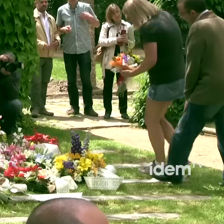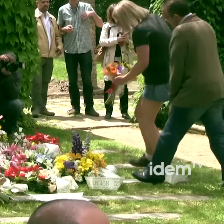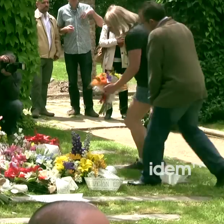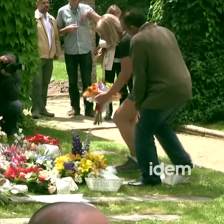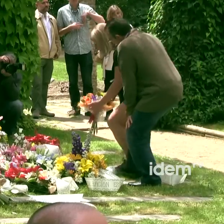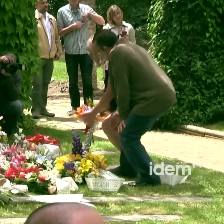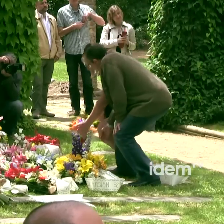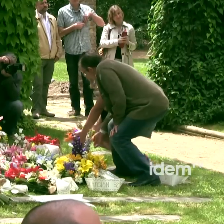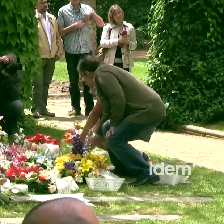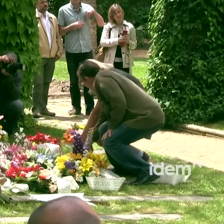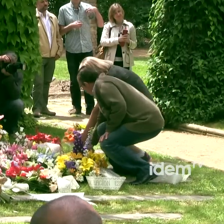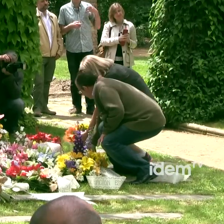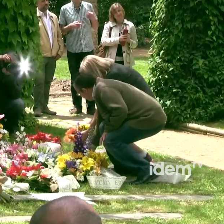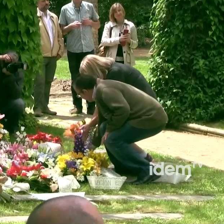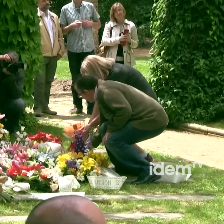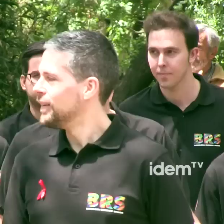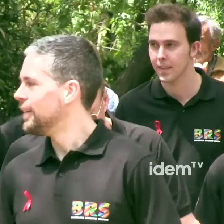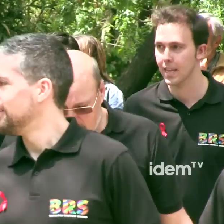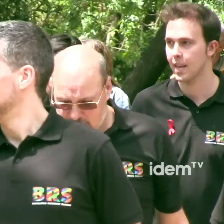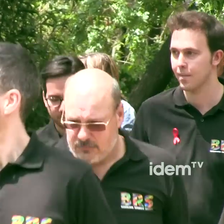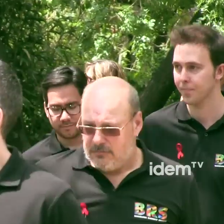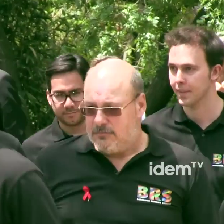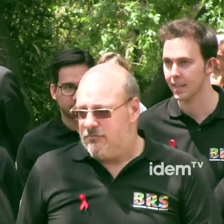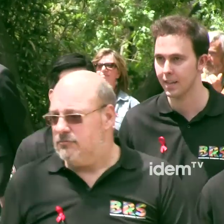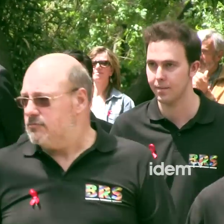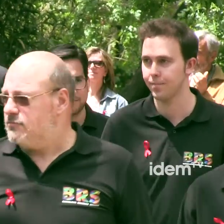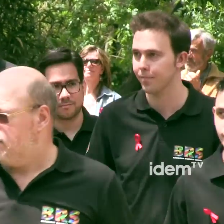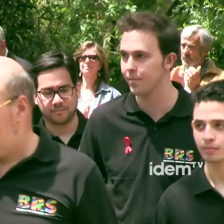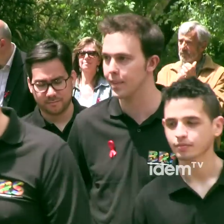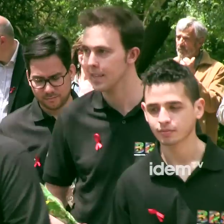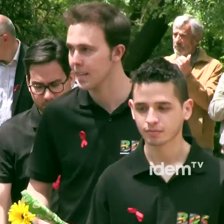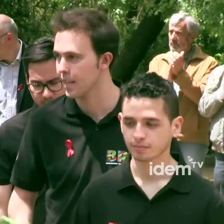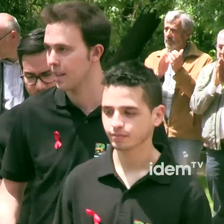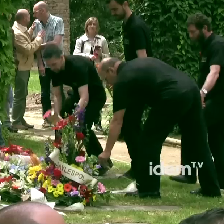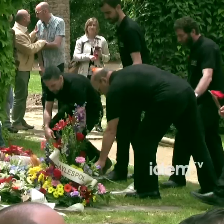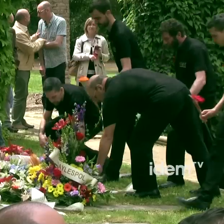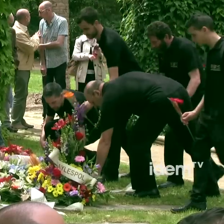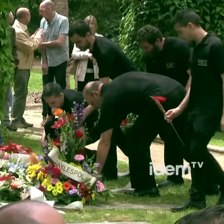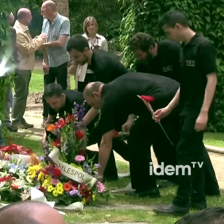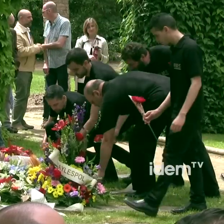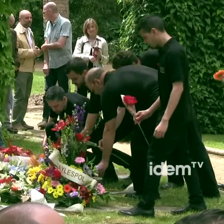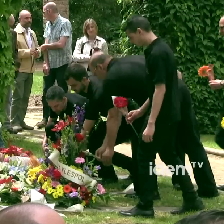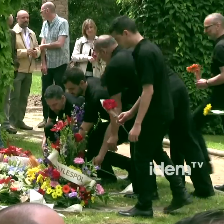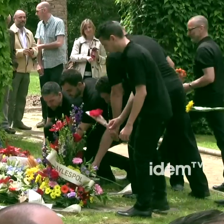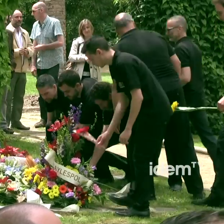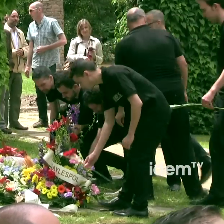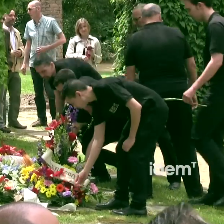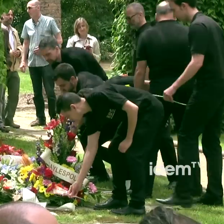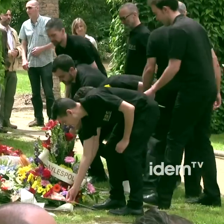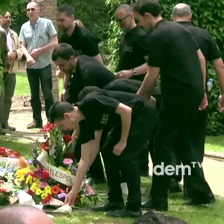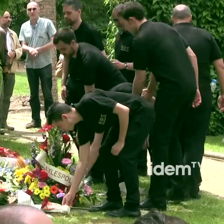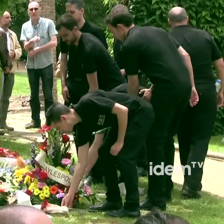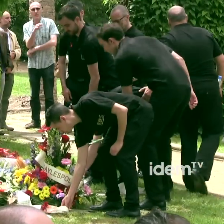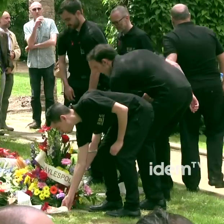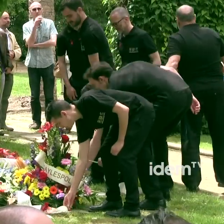la Sida, fidel als seus orígens, va molt més enllà del dol i el record. El memorial és també una eina de reivindicació i reafirmació del